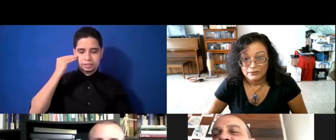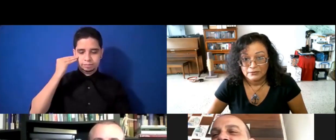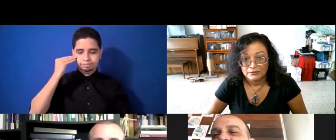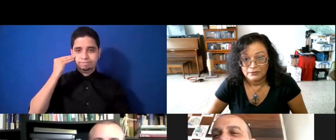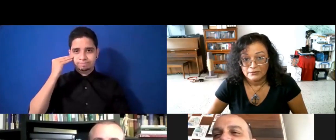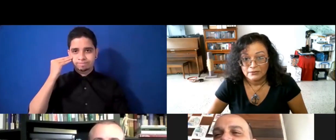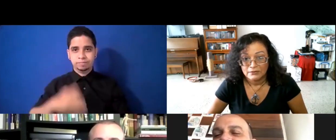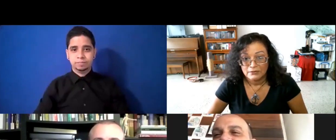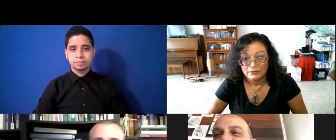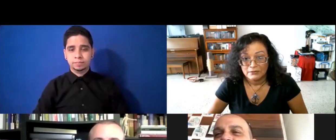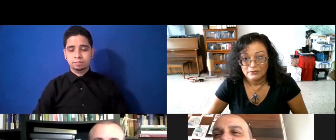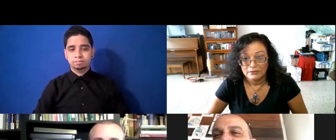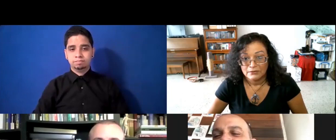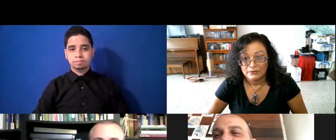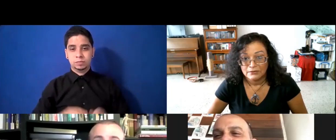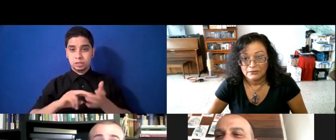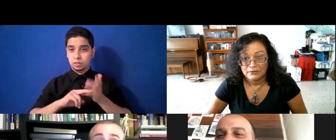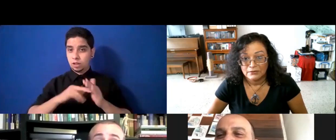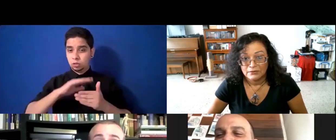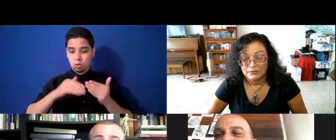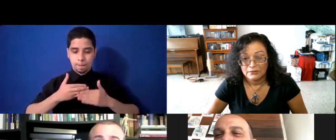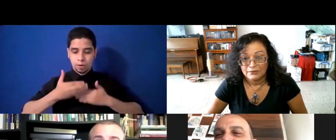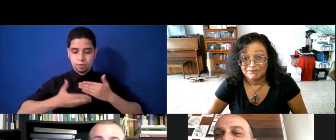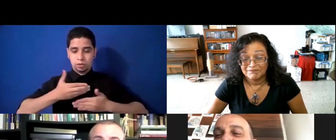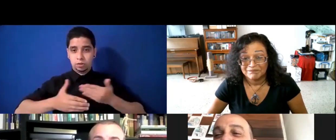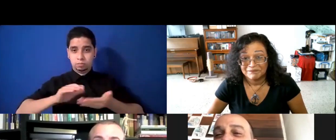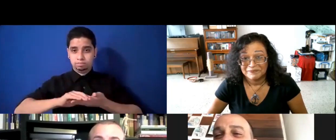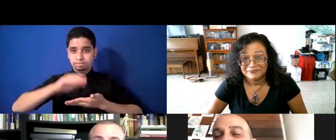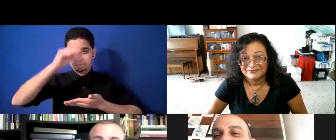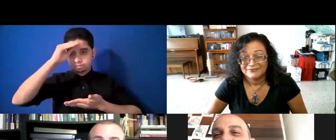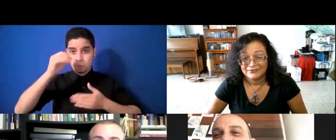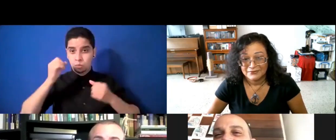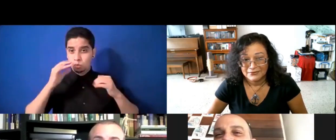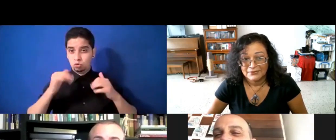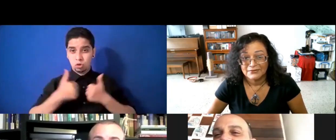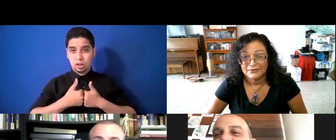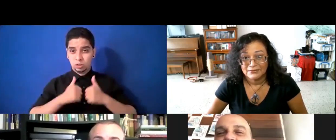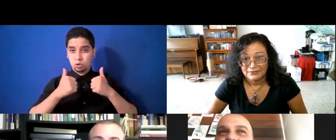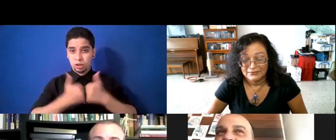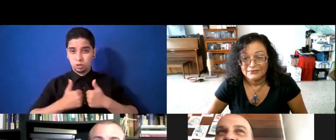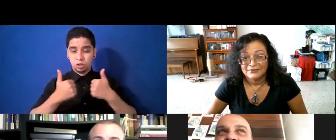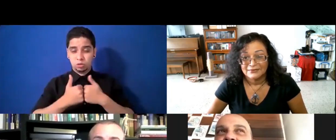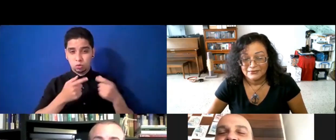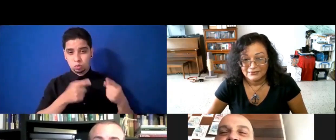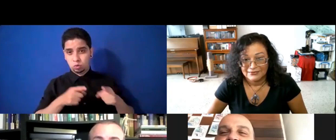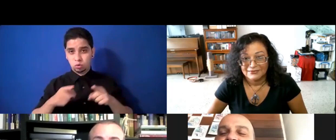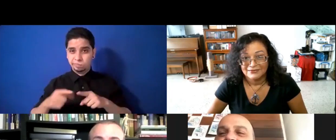todo ha sido aprendizaje, muchos retos, todos los días retos, retos, retos.